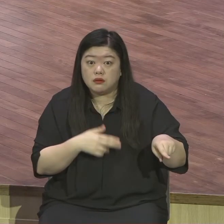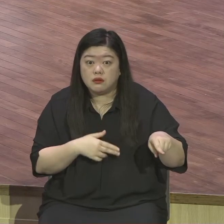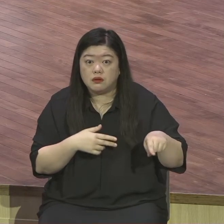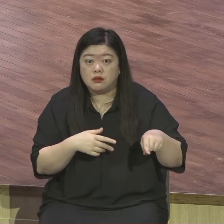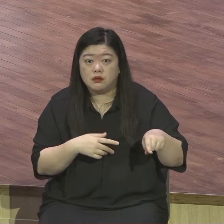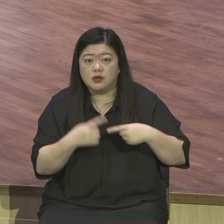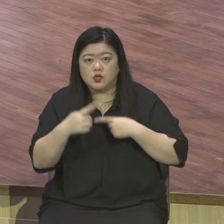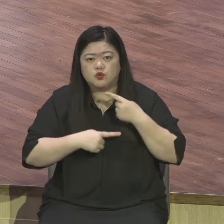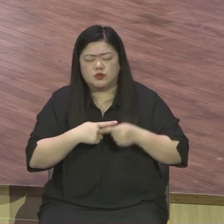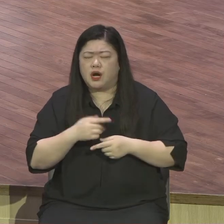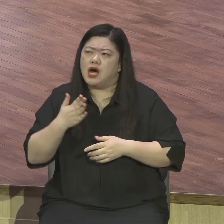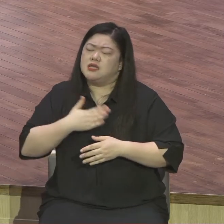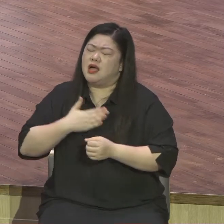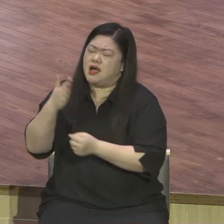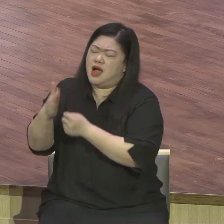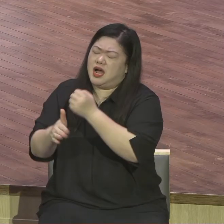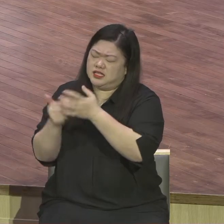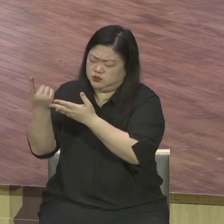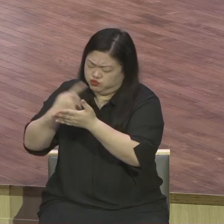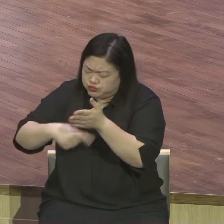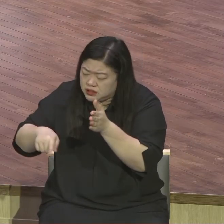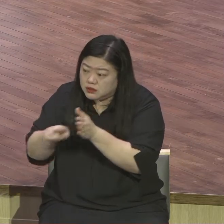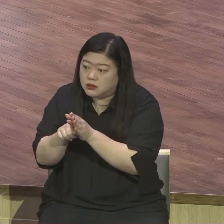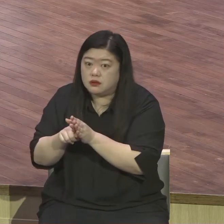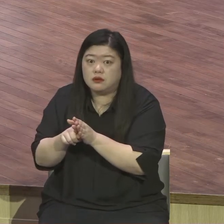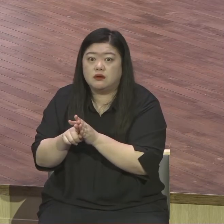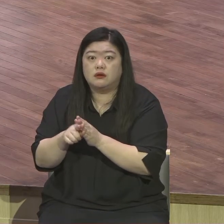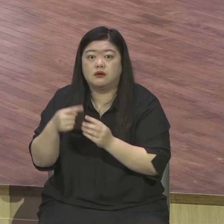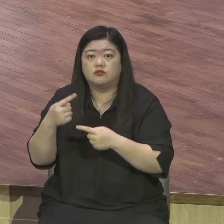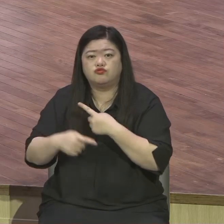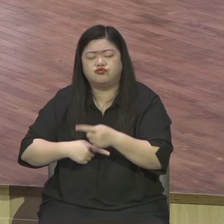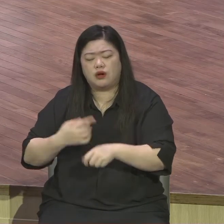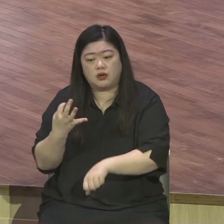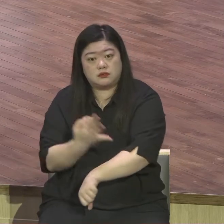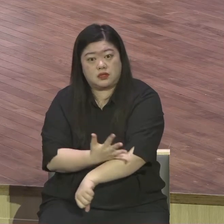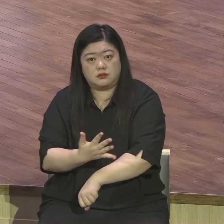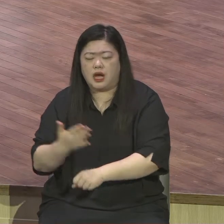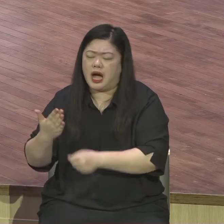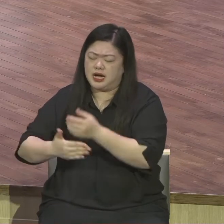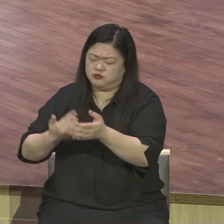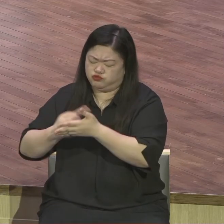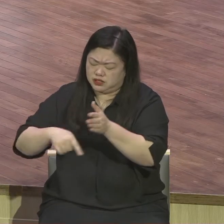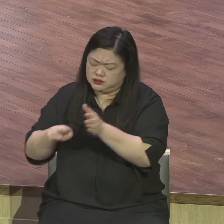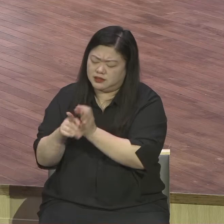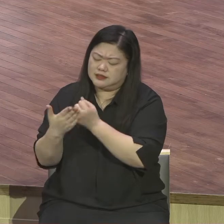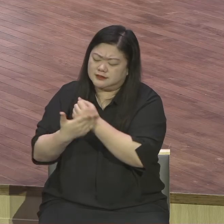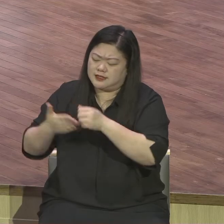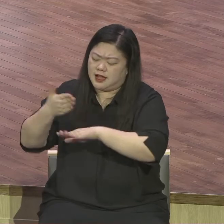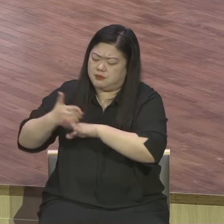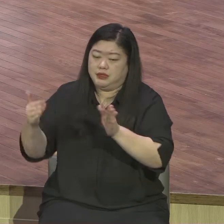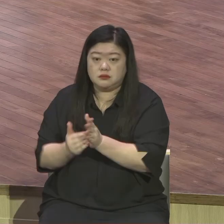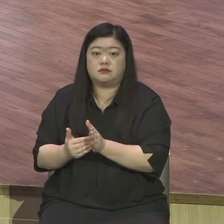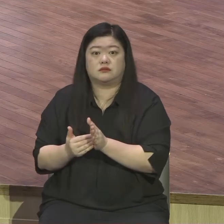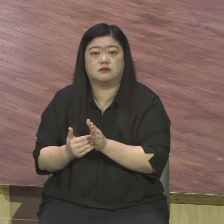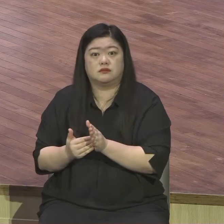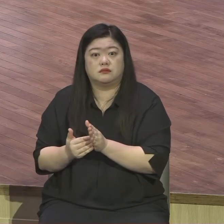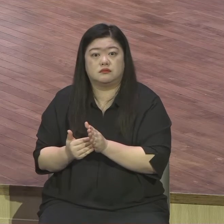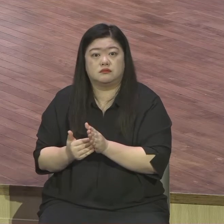이렇게 목격 34년자 하고 있는데 개척하고 지금까지